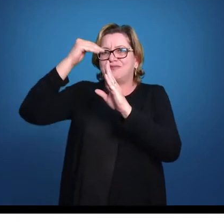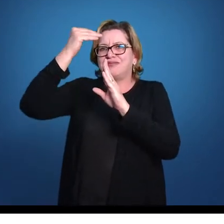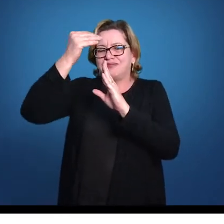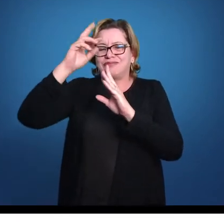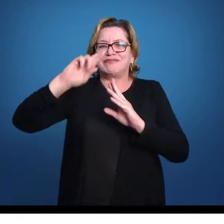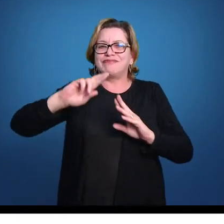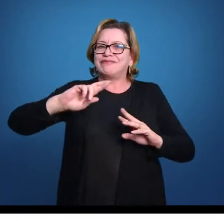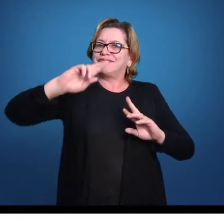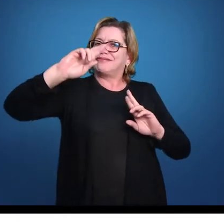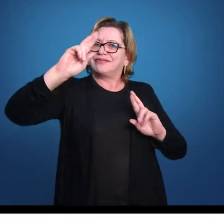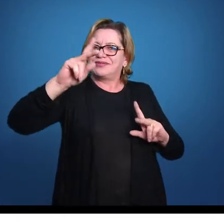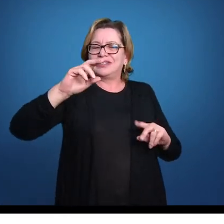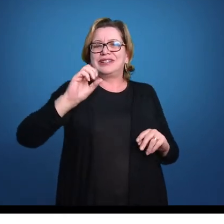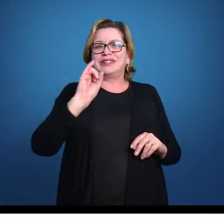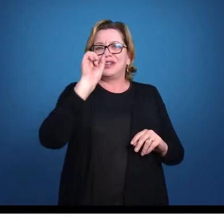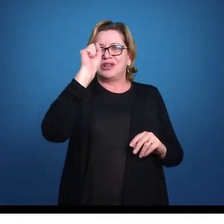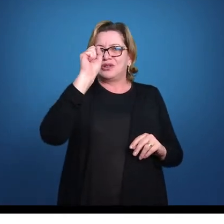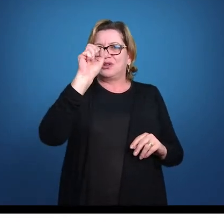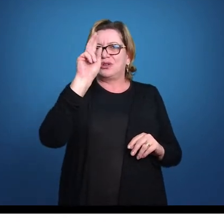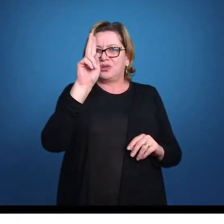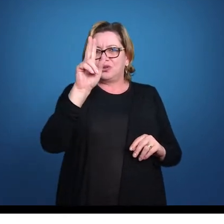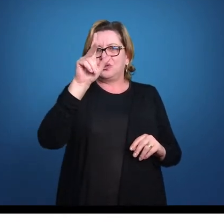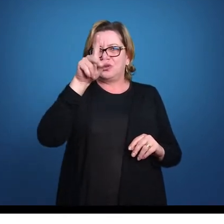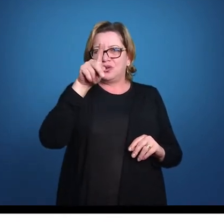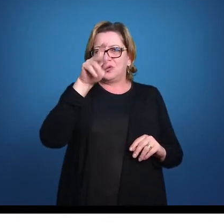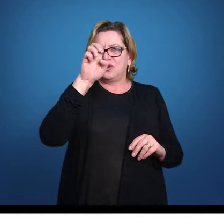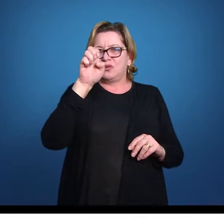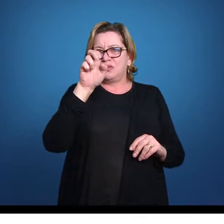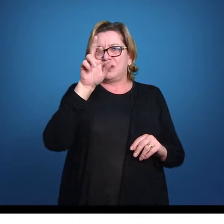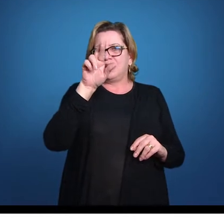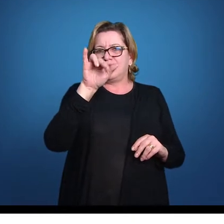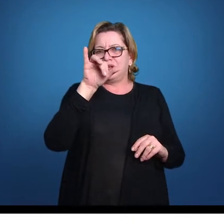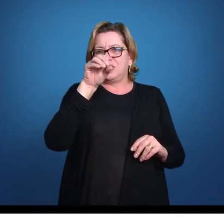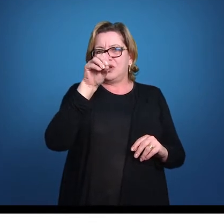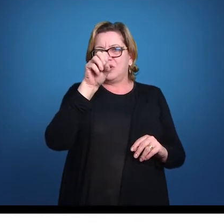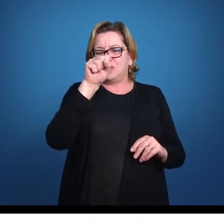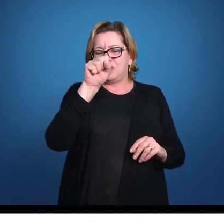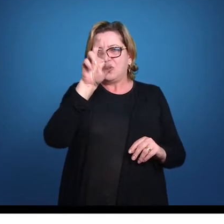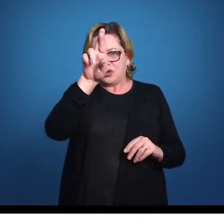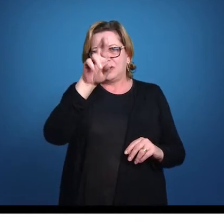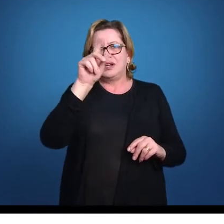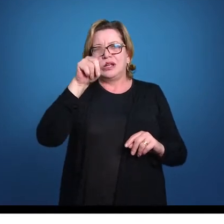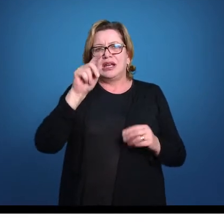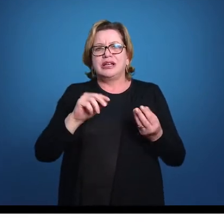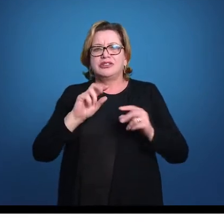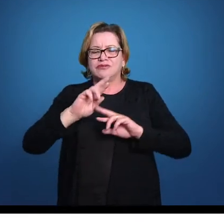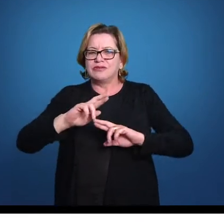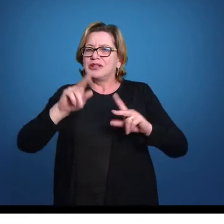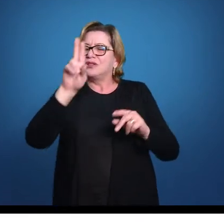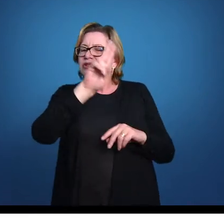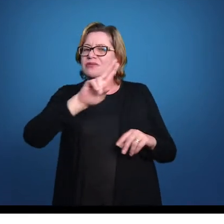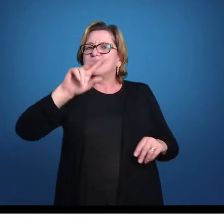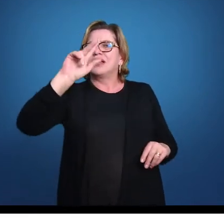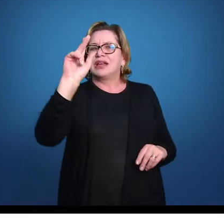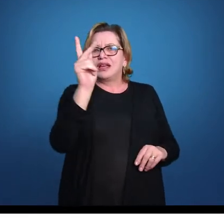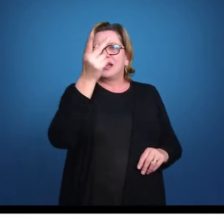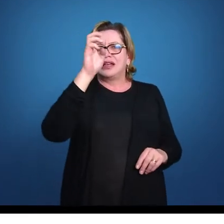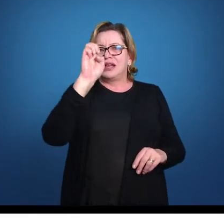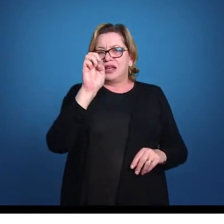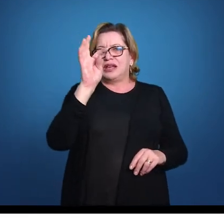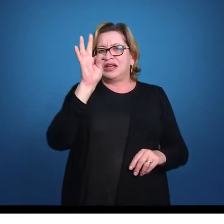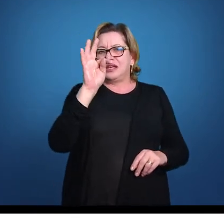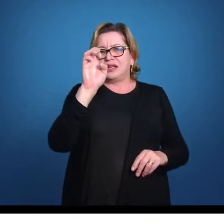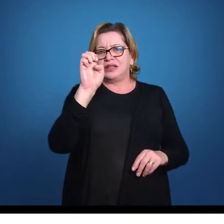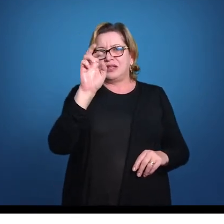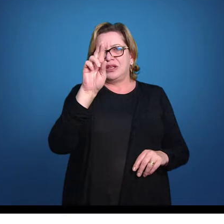diferente do lobo inferior e a gente chama ela, então, de nadadeira heterocerca. Ela tem um cerco inferior diferente do cerco